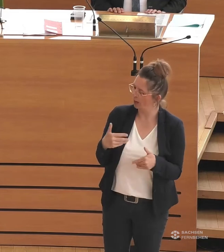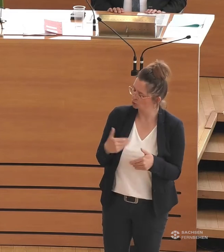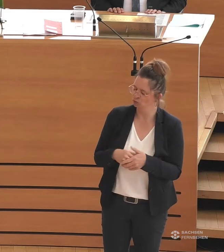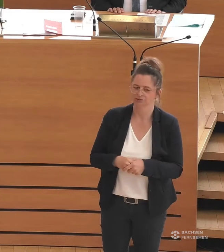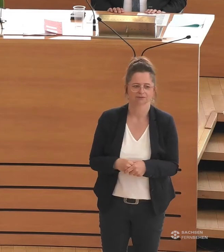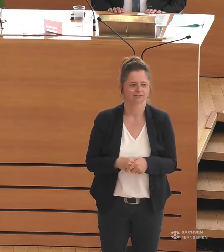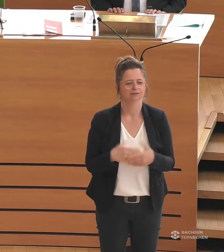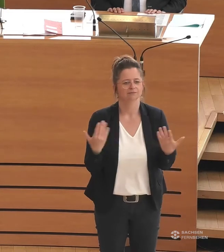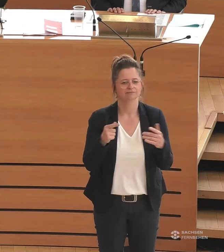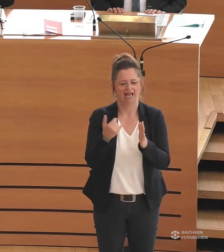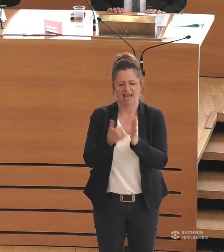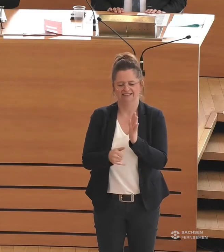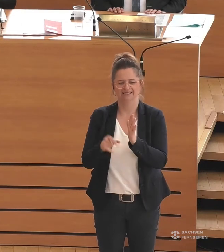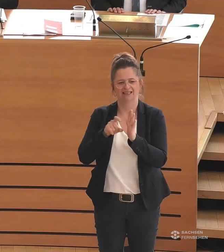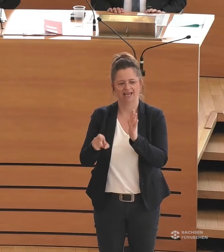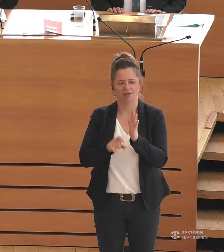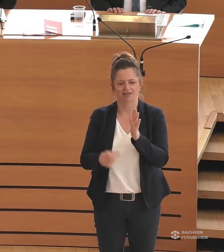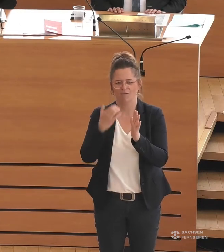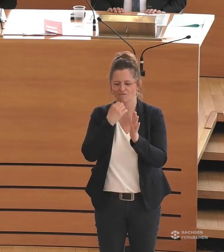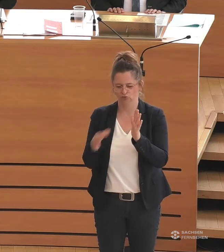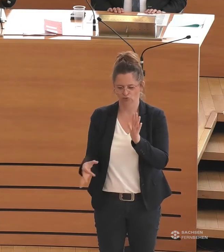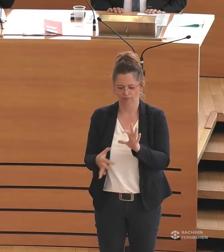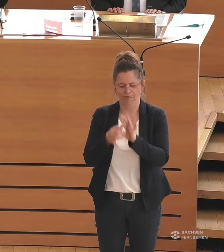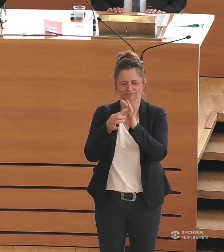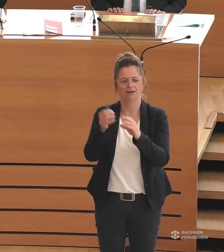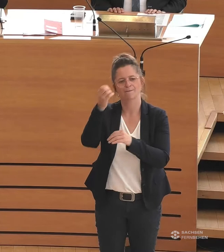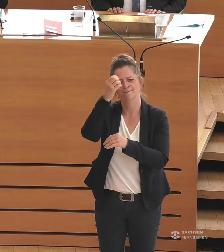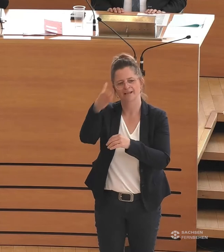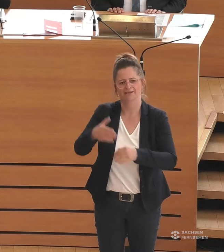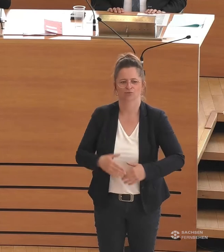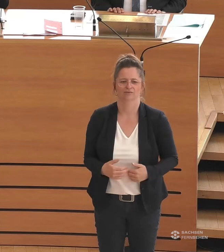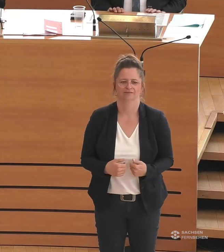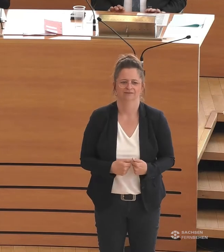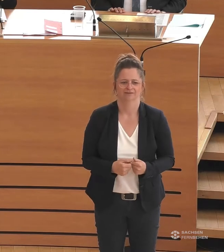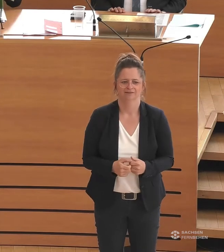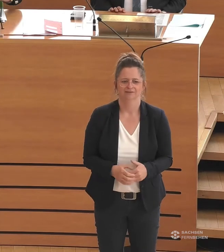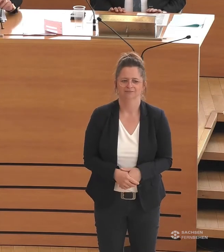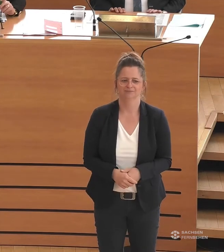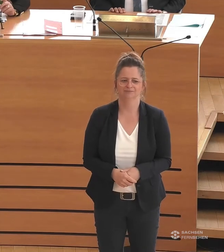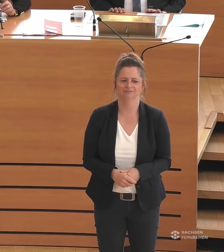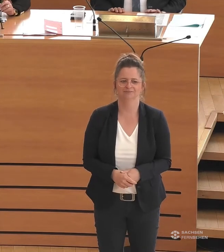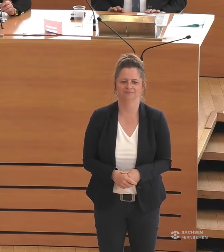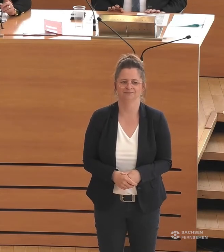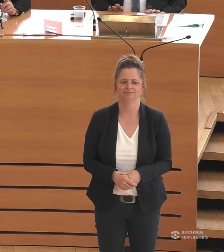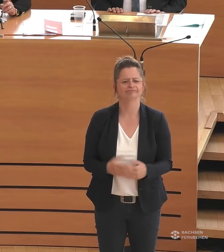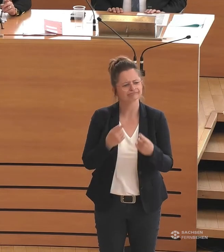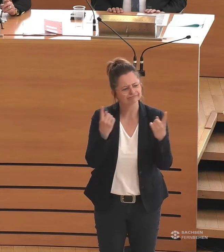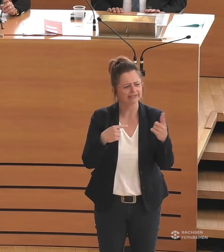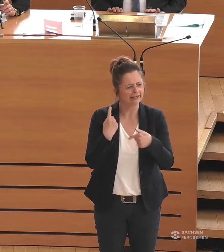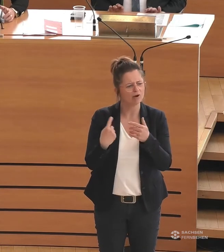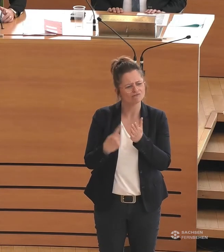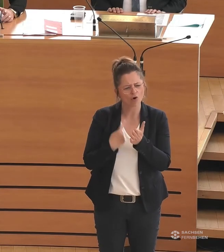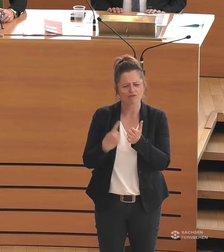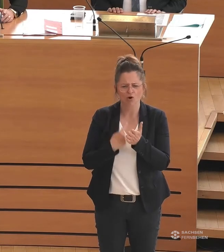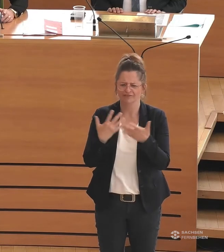Einige letzte Aspekte möchte ich noch zum Bildungsbereich nennen. Sie fordern ja auch immer wieder eine